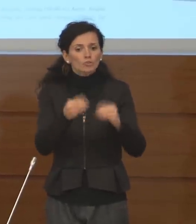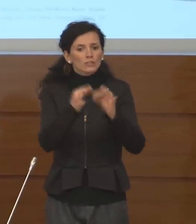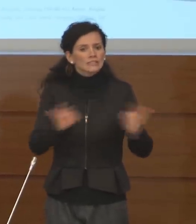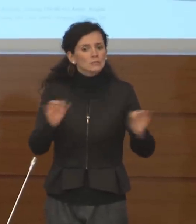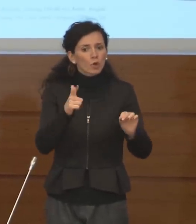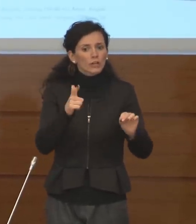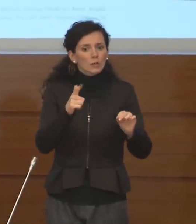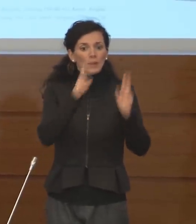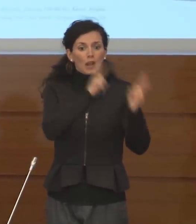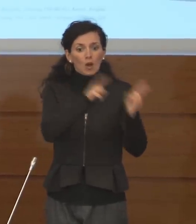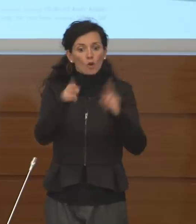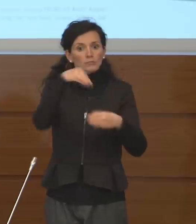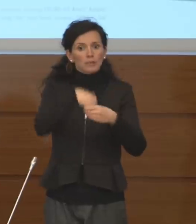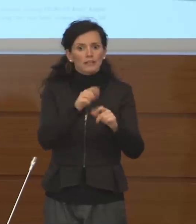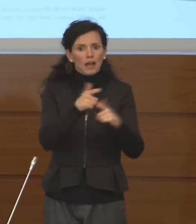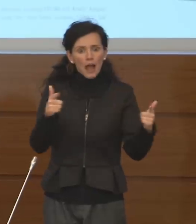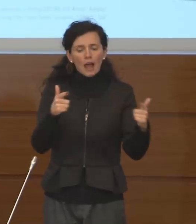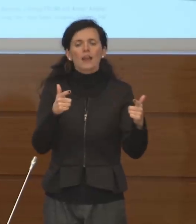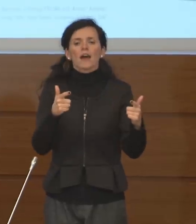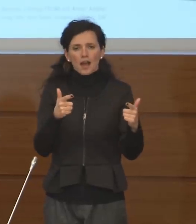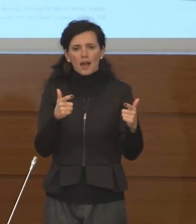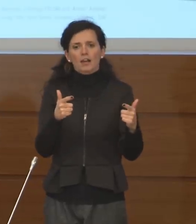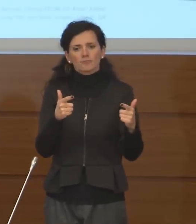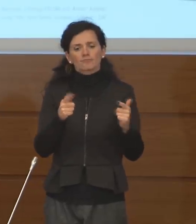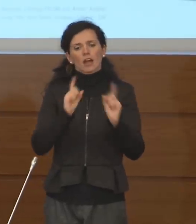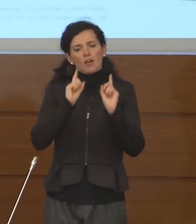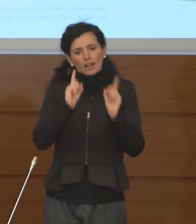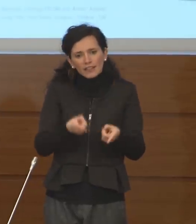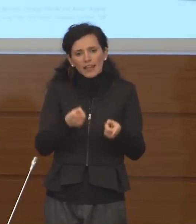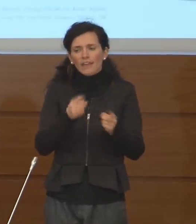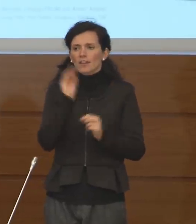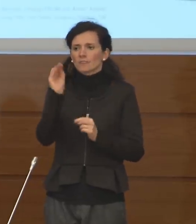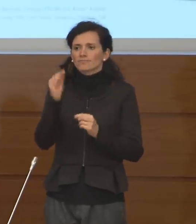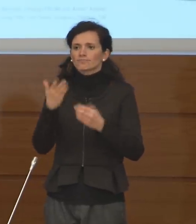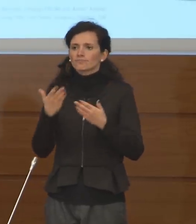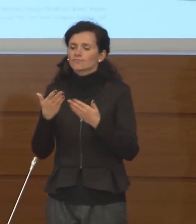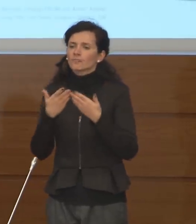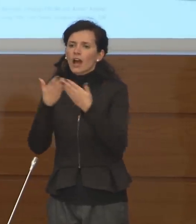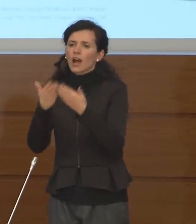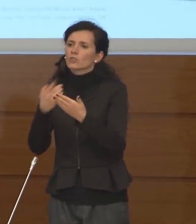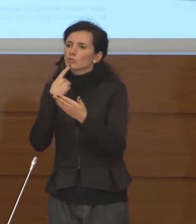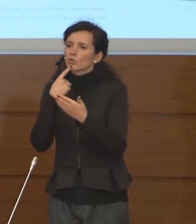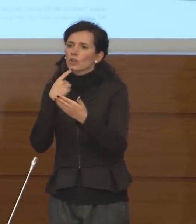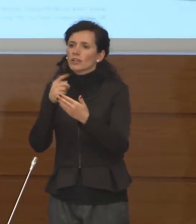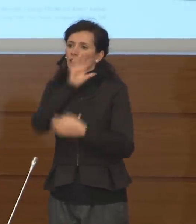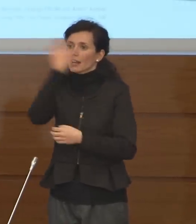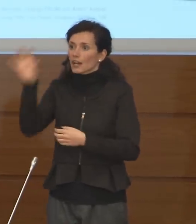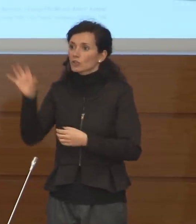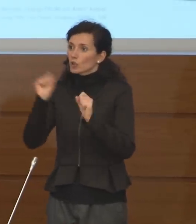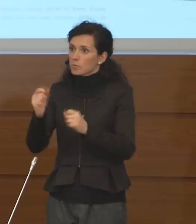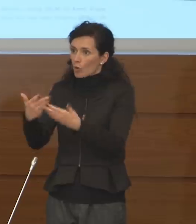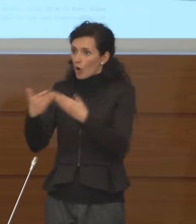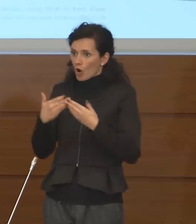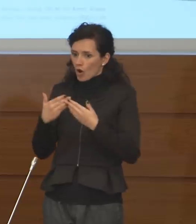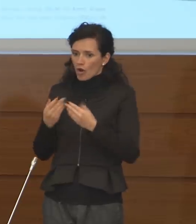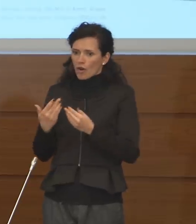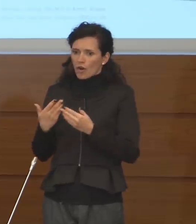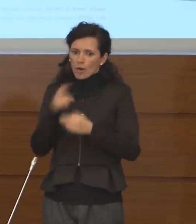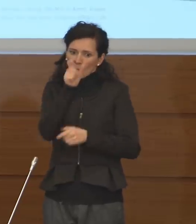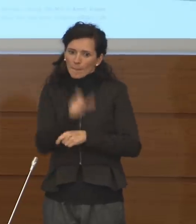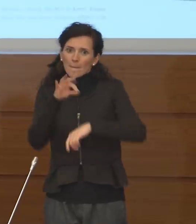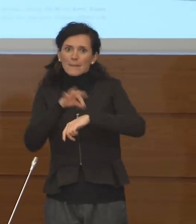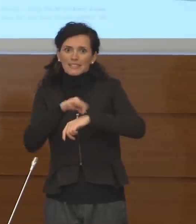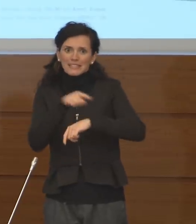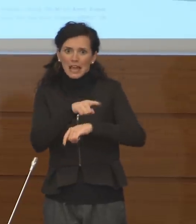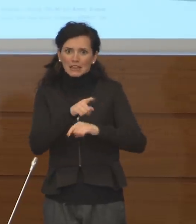quindi bisogna ricorrere al resto delle altre regioni, quindi a posti disponibili sulle altre regioni. Quindi ancora oggi